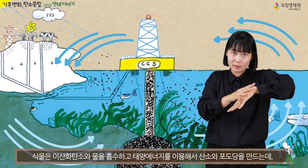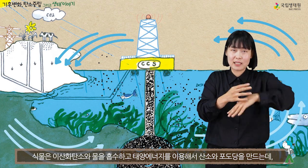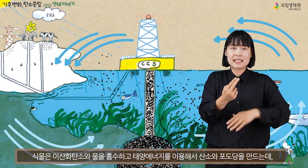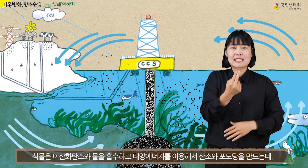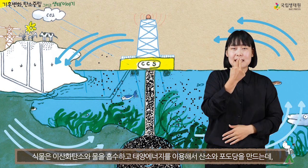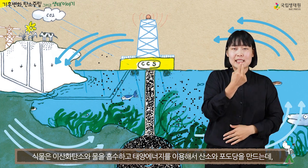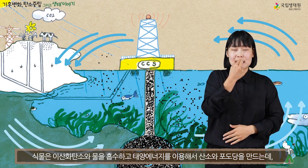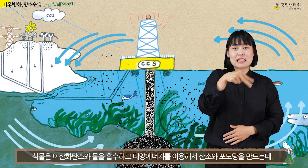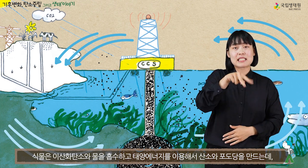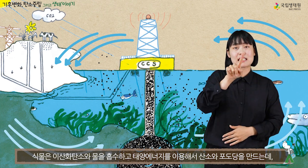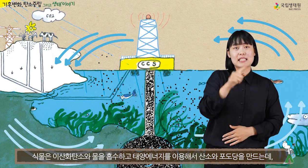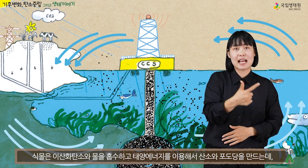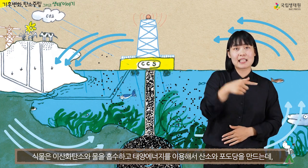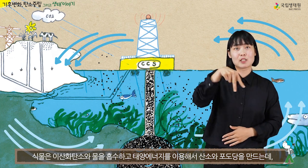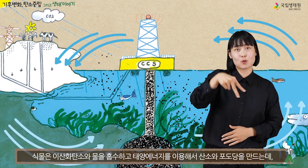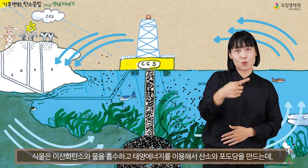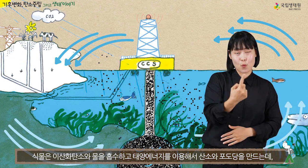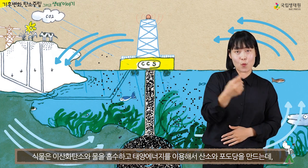만드는데